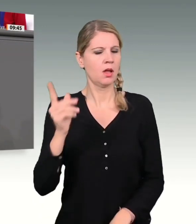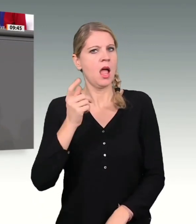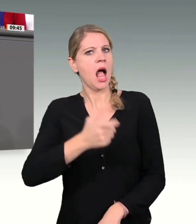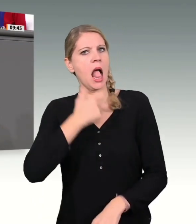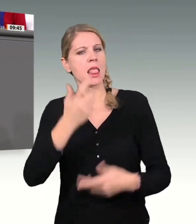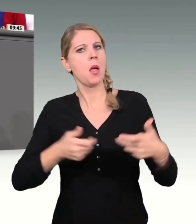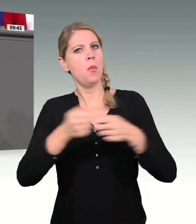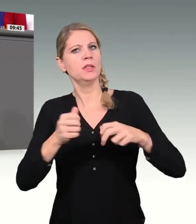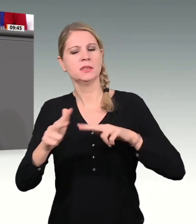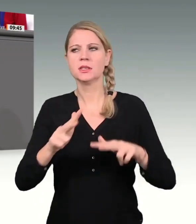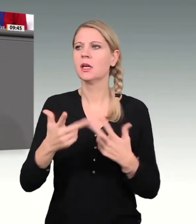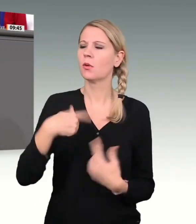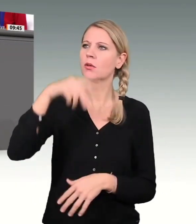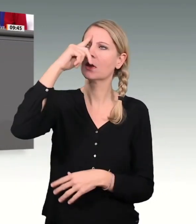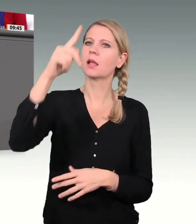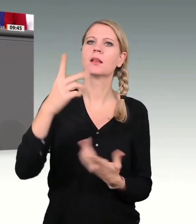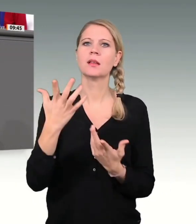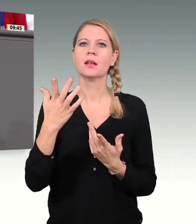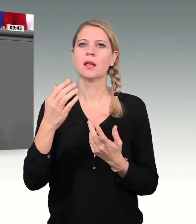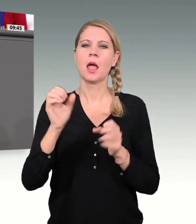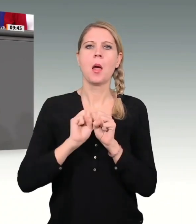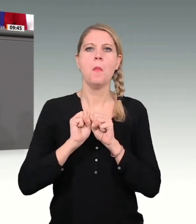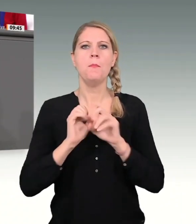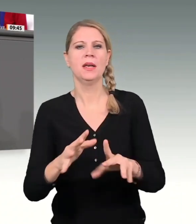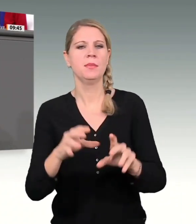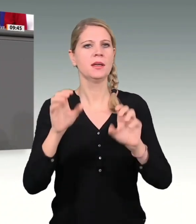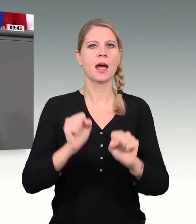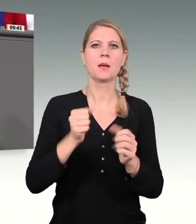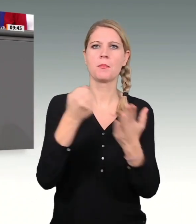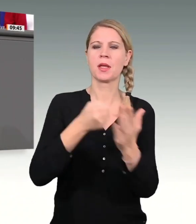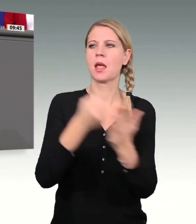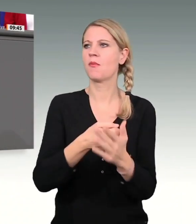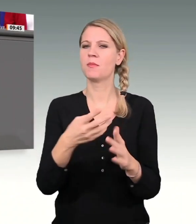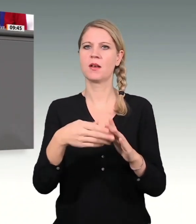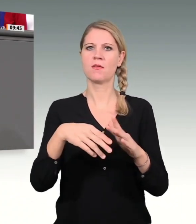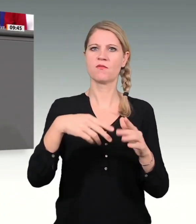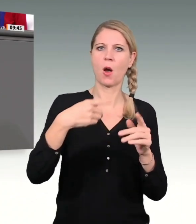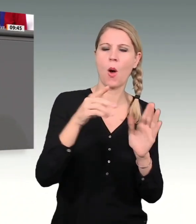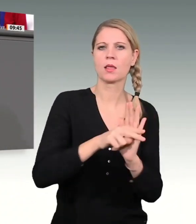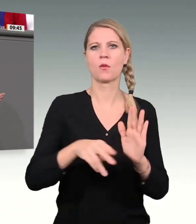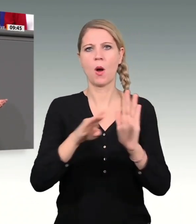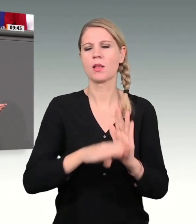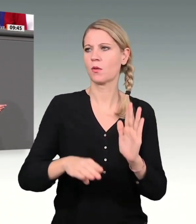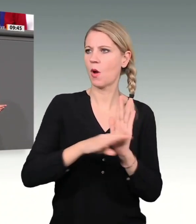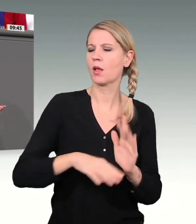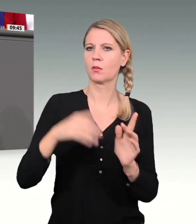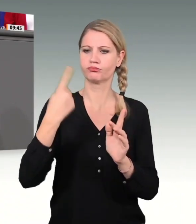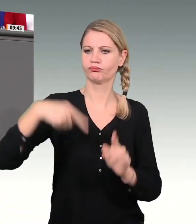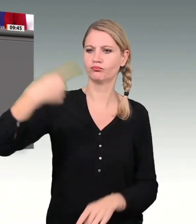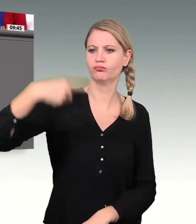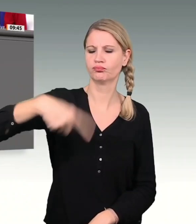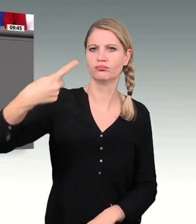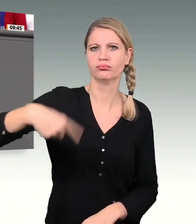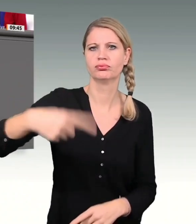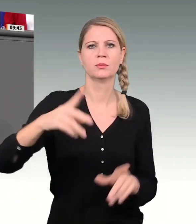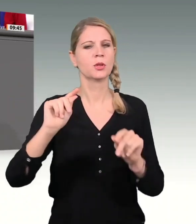Auffassung, dass man die Pandemie mit Verordnungen bekämpfen könne. Der Bundestag wurde als Störfaktor ausgeschaltet. Und wir haben gesehen, wohin